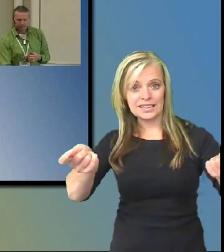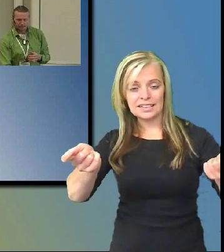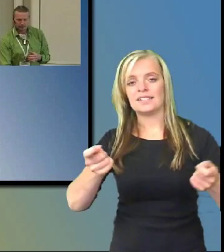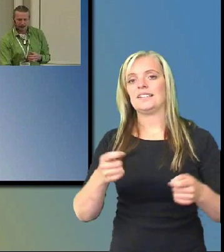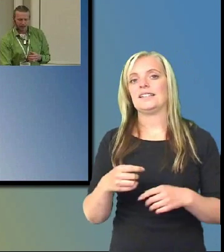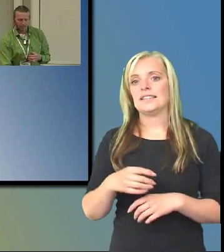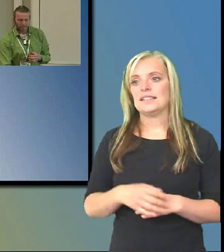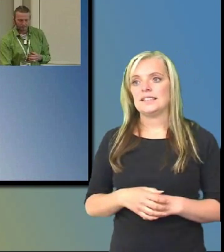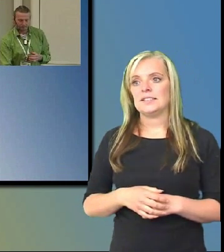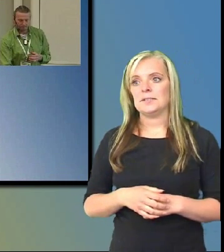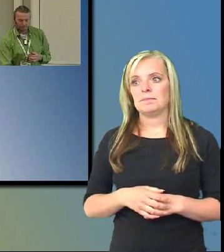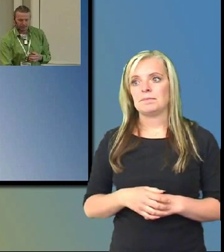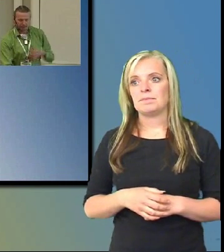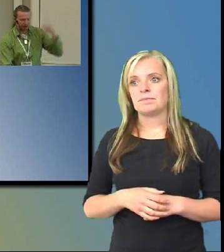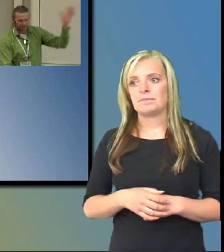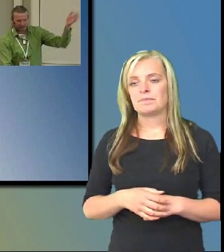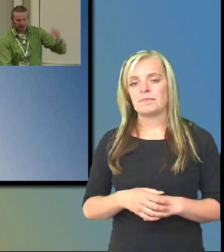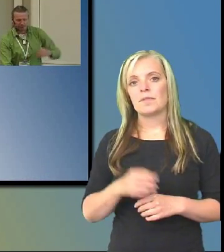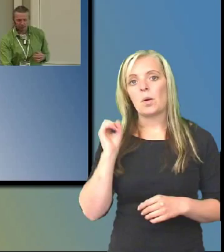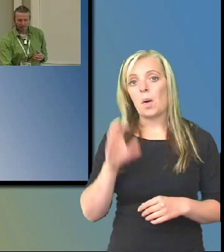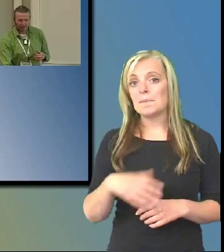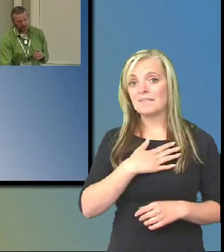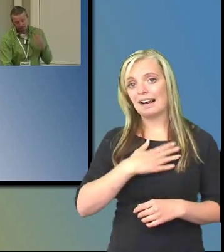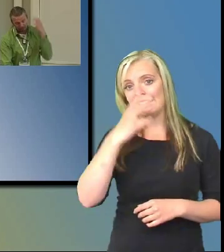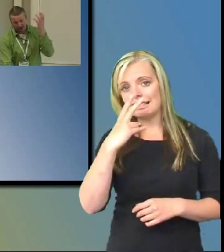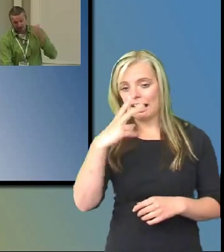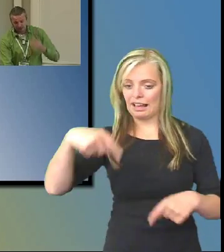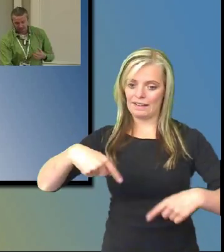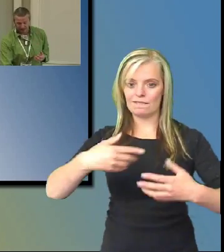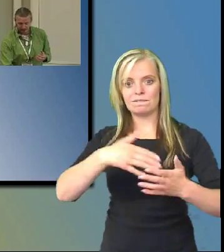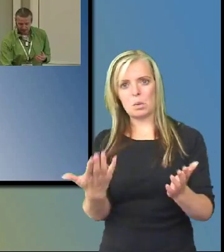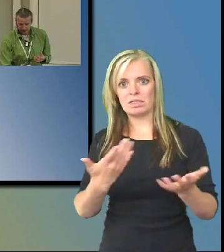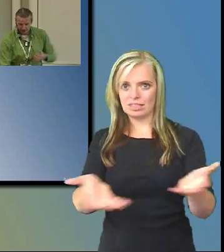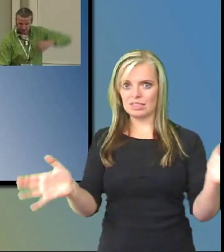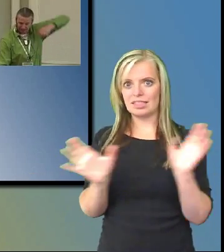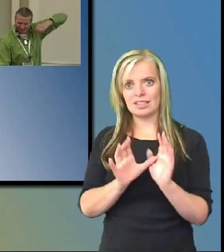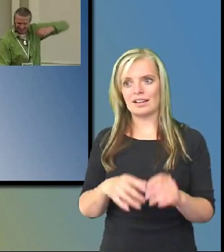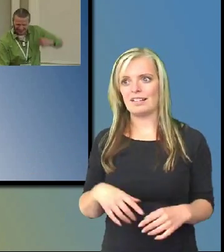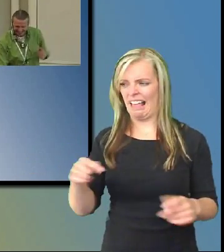Här då. Eller för live för dem. Här är ju svettigt. Har ni märkt det? Ö.